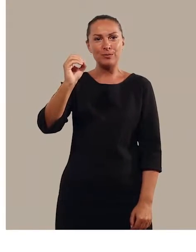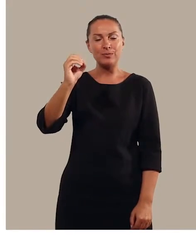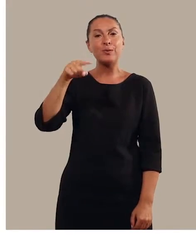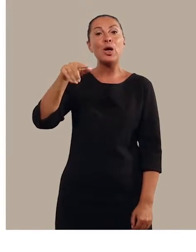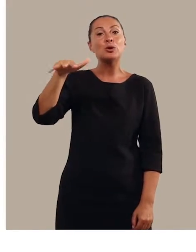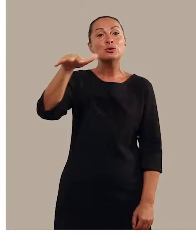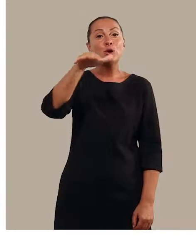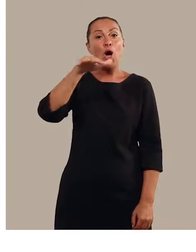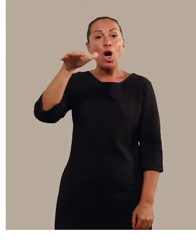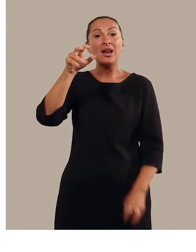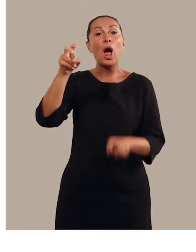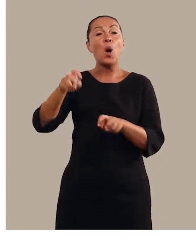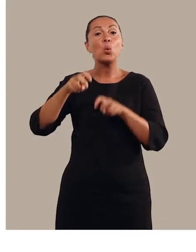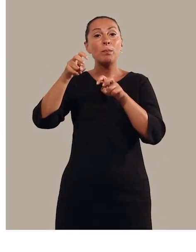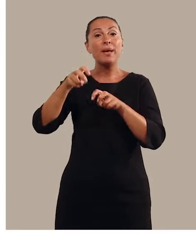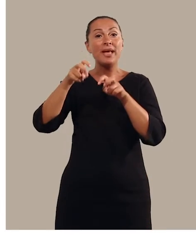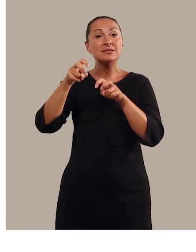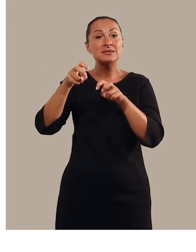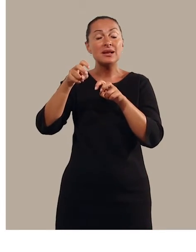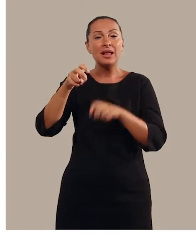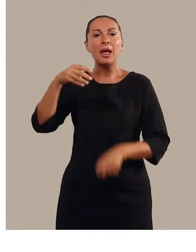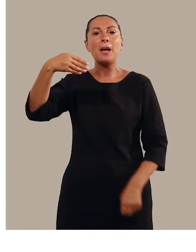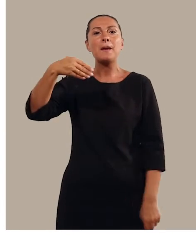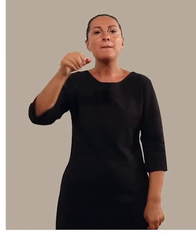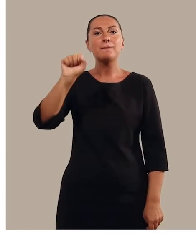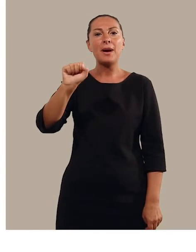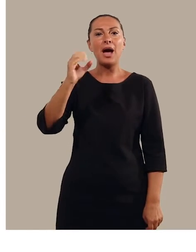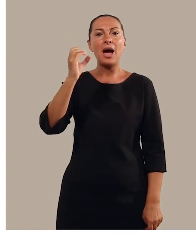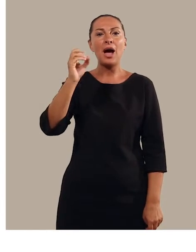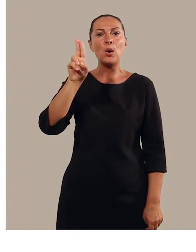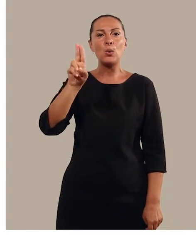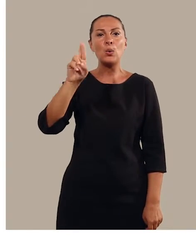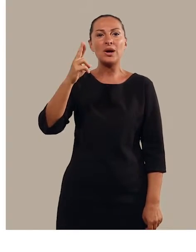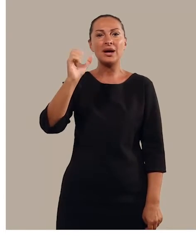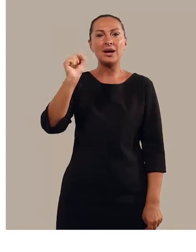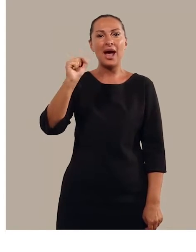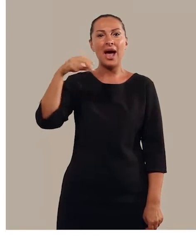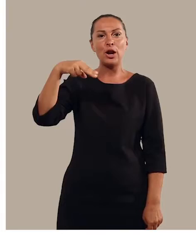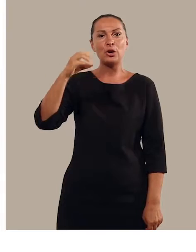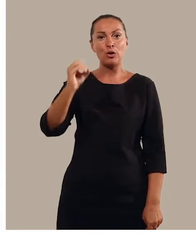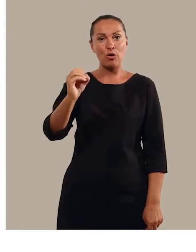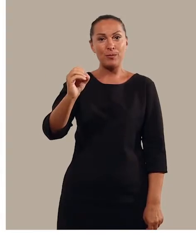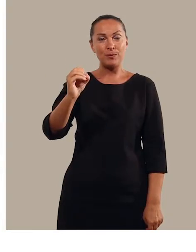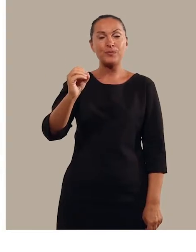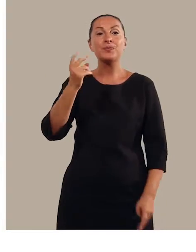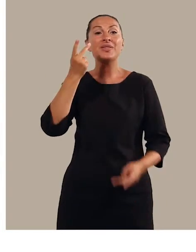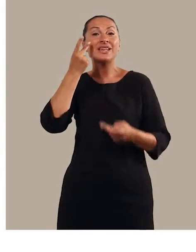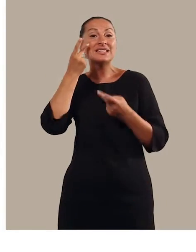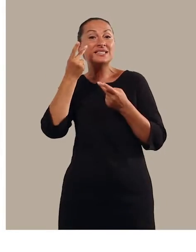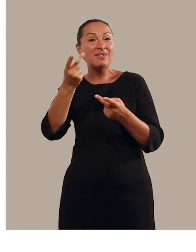L'insediamento rupestre di Macurano è visibile lungo le dorsali rocciose delle